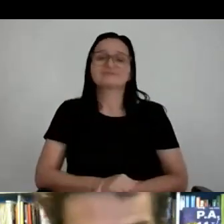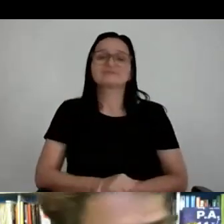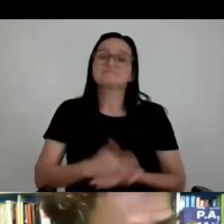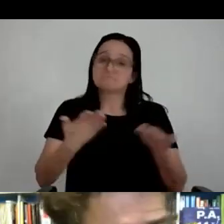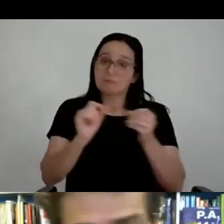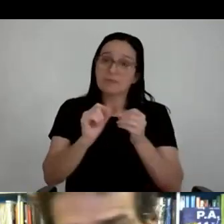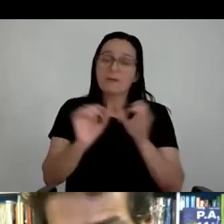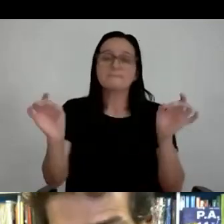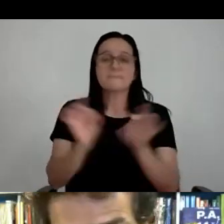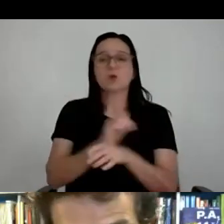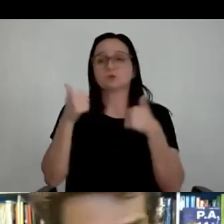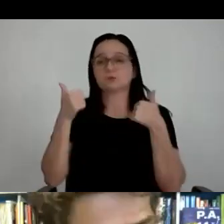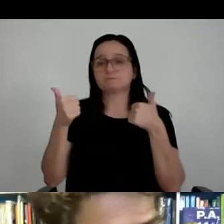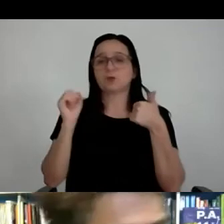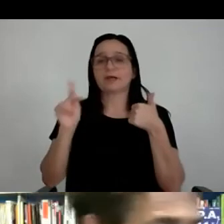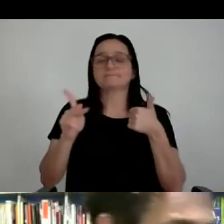fabricou os ferros,